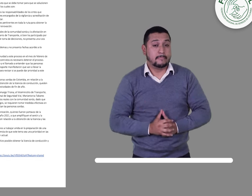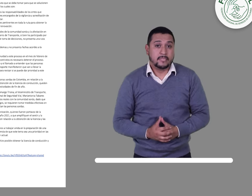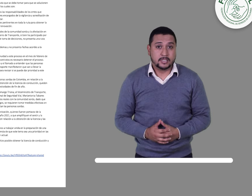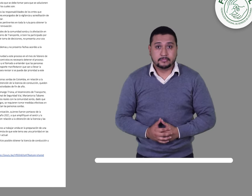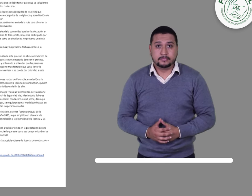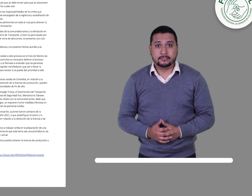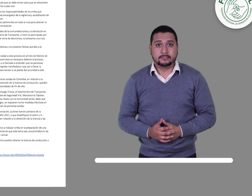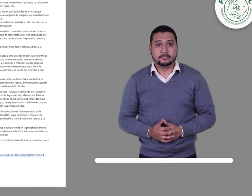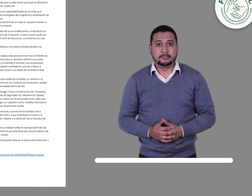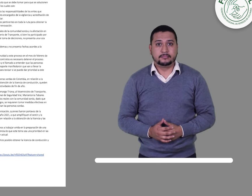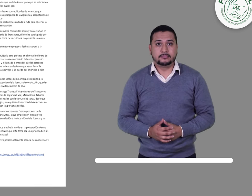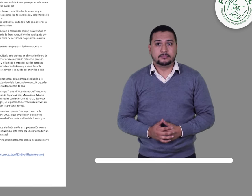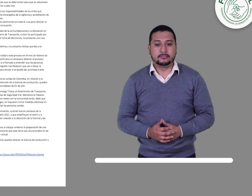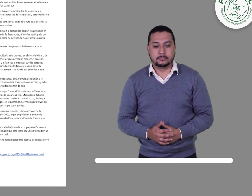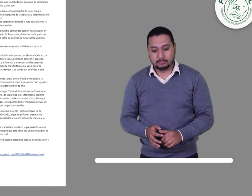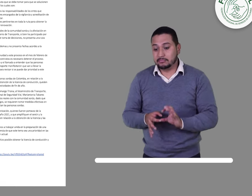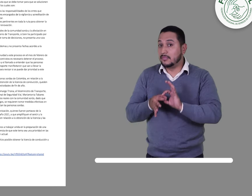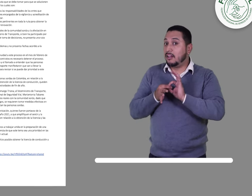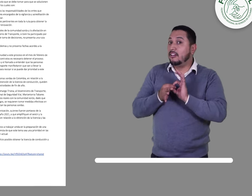fecha específica de respuesta.